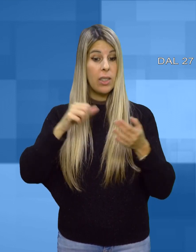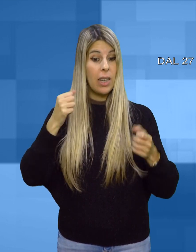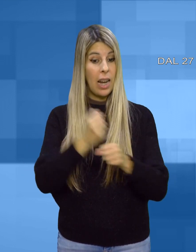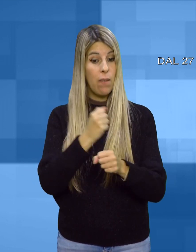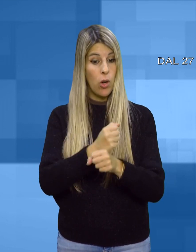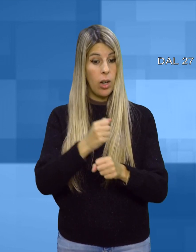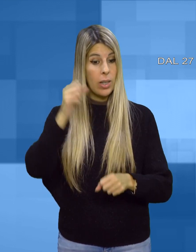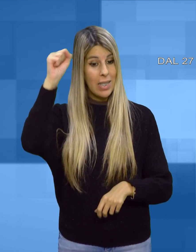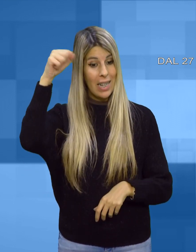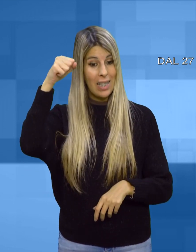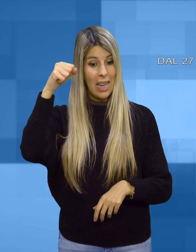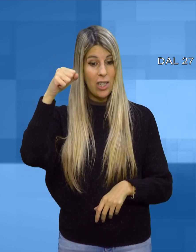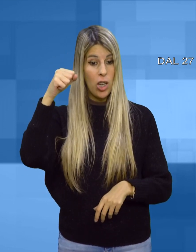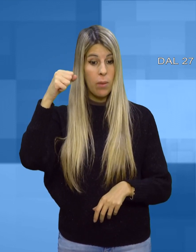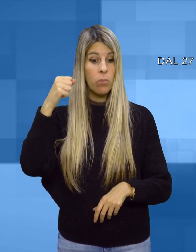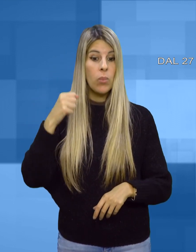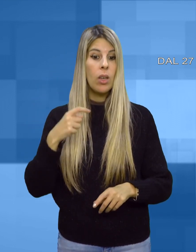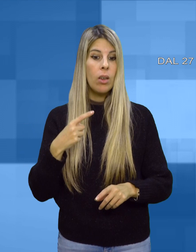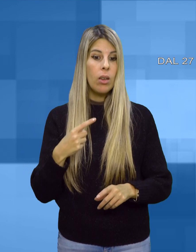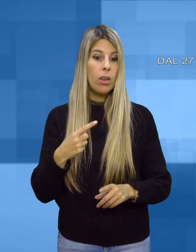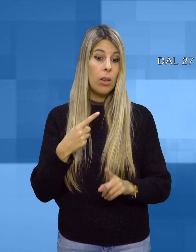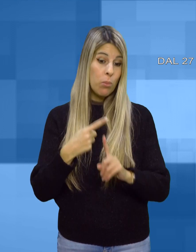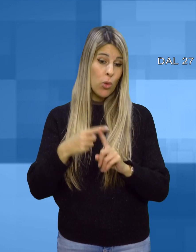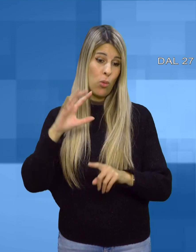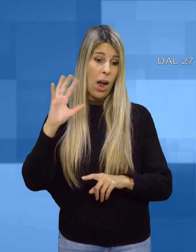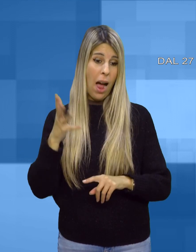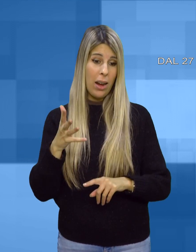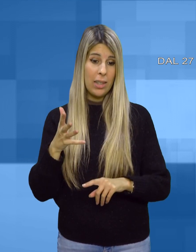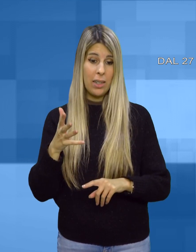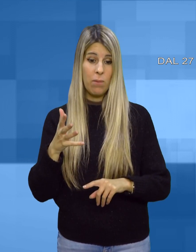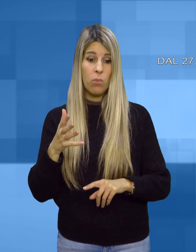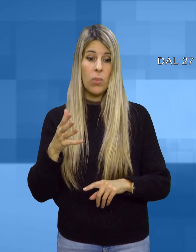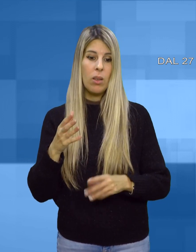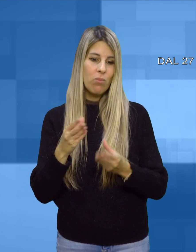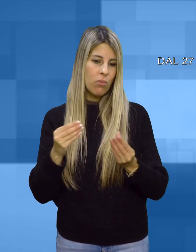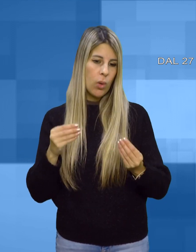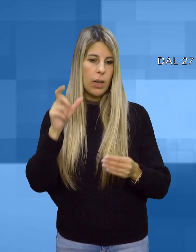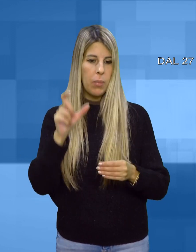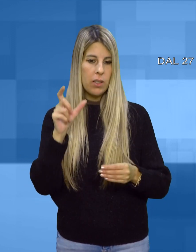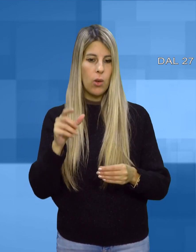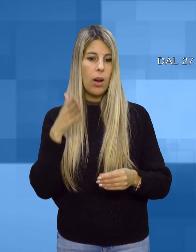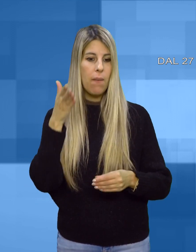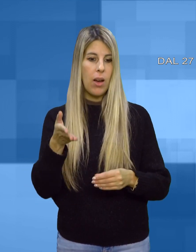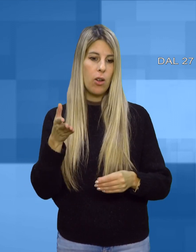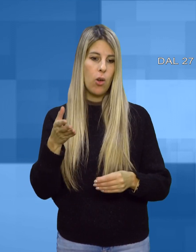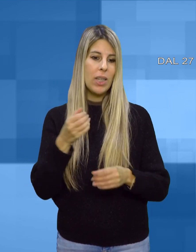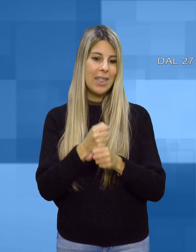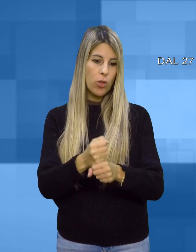Nella sola oristana ad esempio alle 400 famiglie assistite dalla Caritas non meno di altre